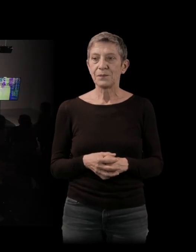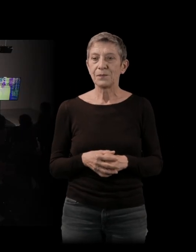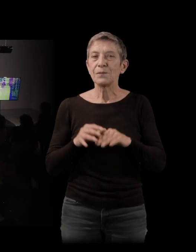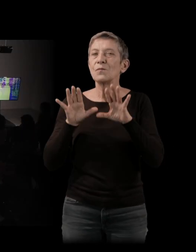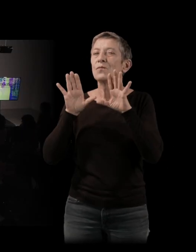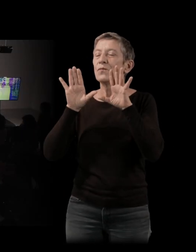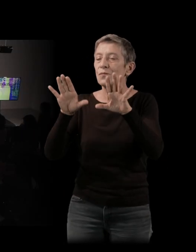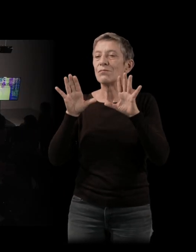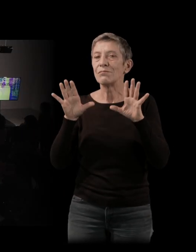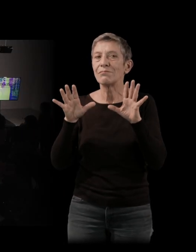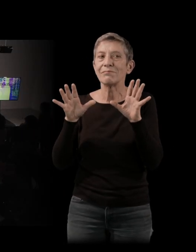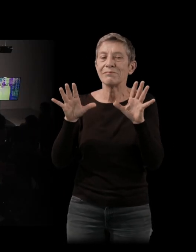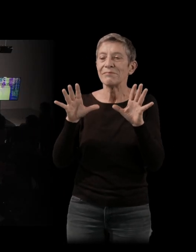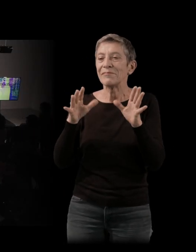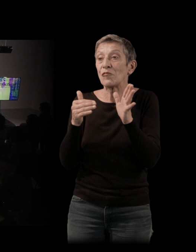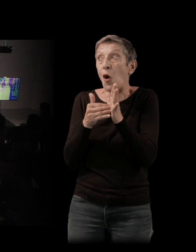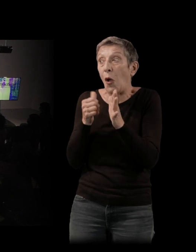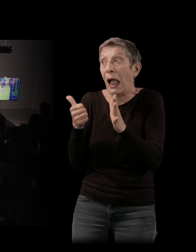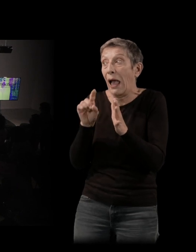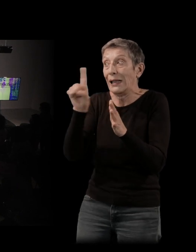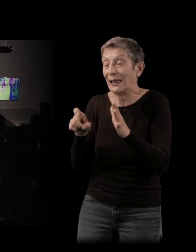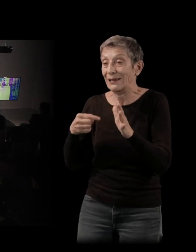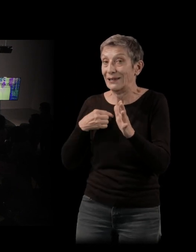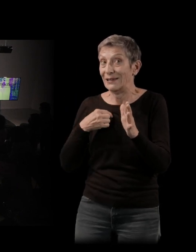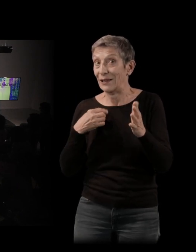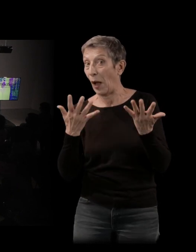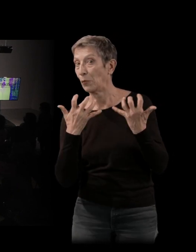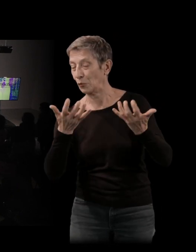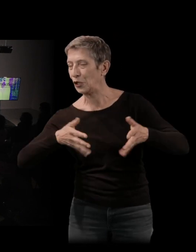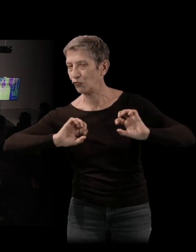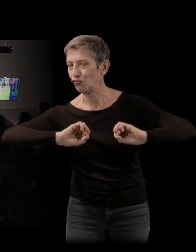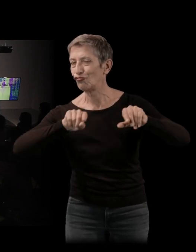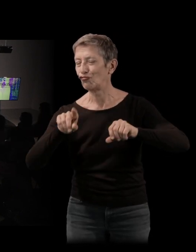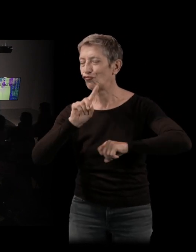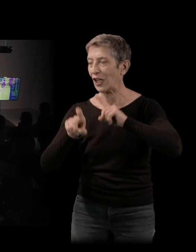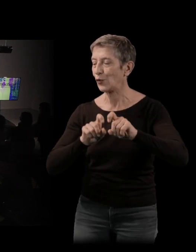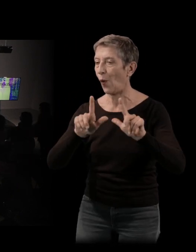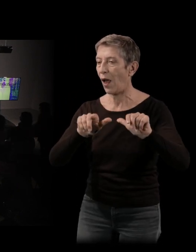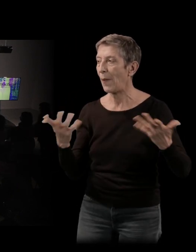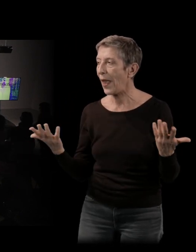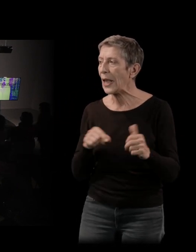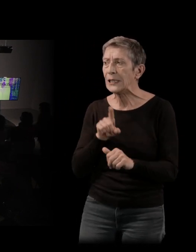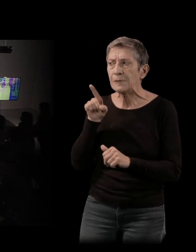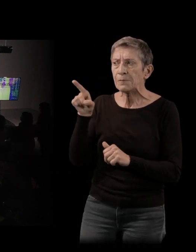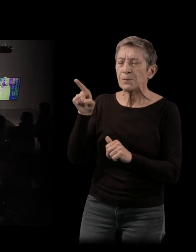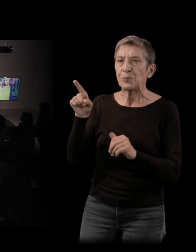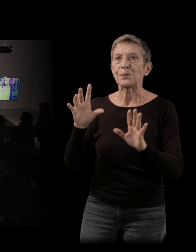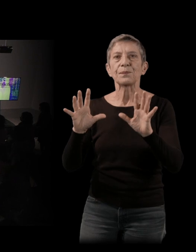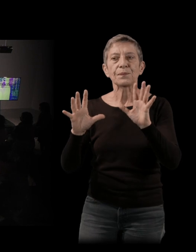chose. Et puis vraiment, je me tourne vers le public parce que je suis sûr qu'il y aura des questions. Est-ce que vous avez l'impression, on parlait juste avant de